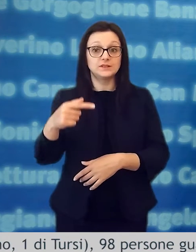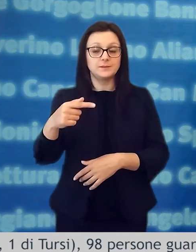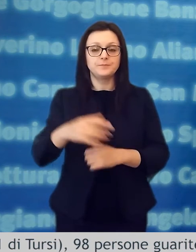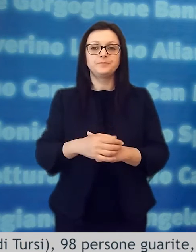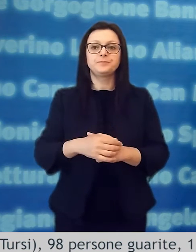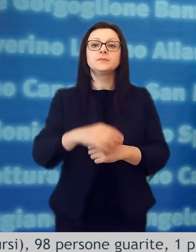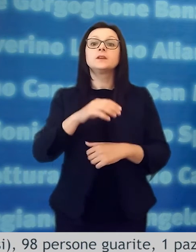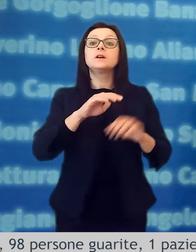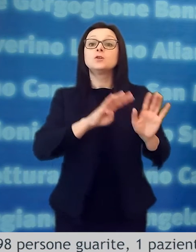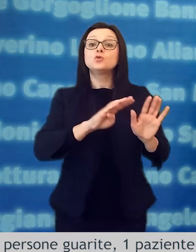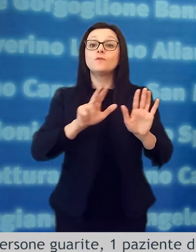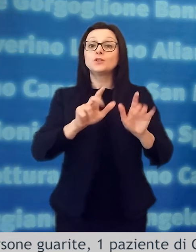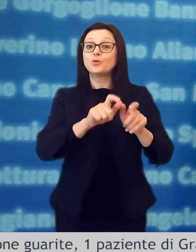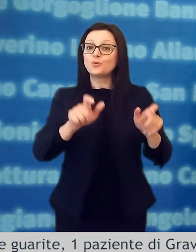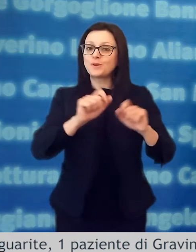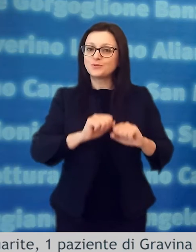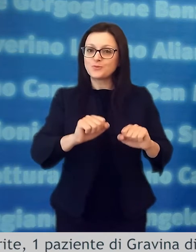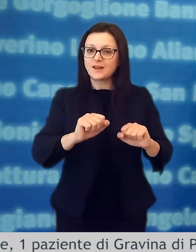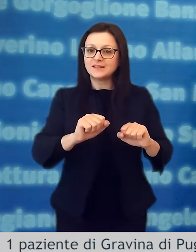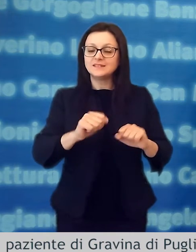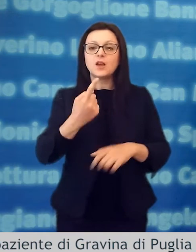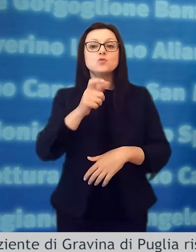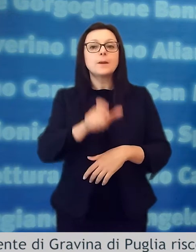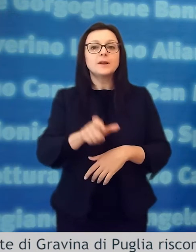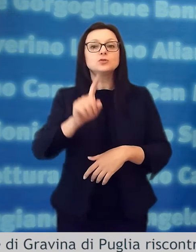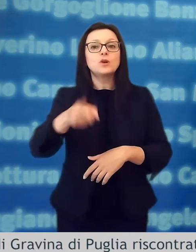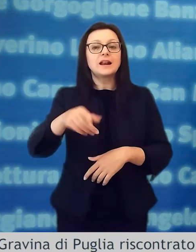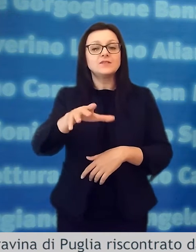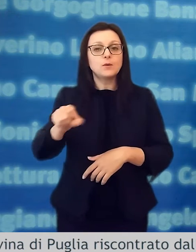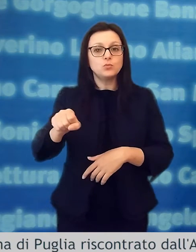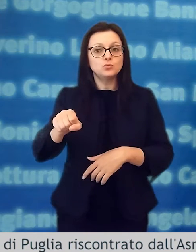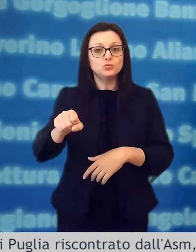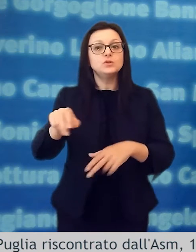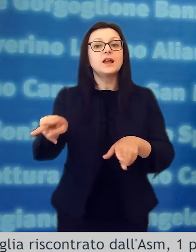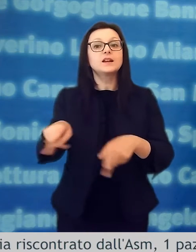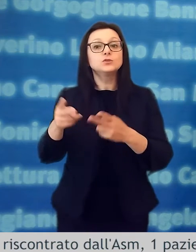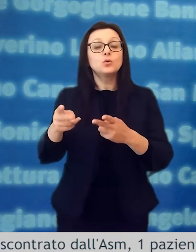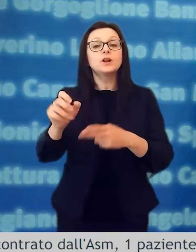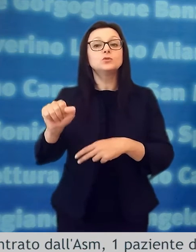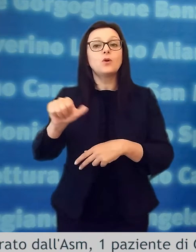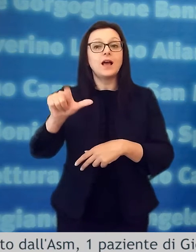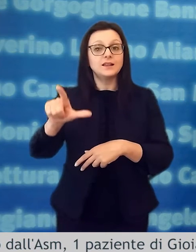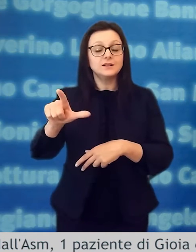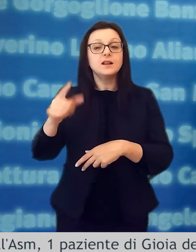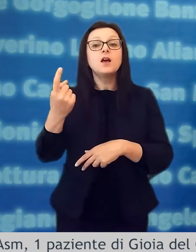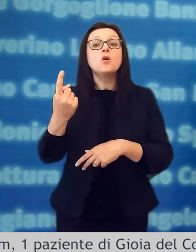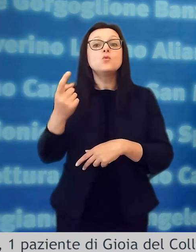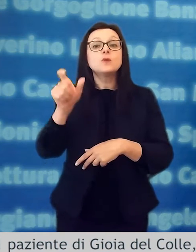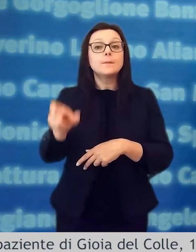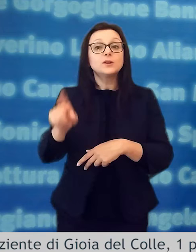tossi 98 persone guarite un paziente di gravina di puglia riscontrato dall'asma un